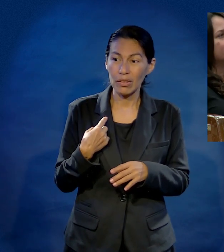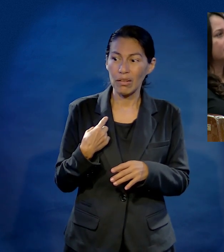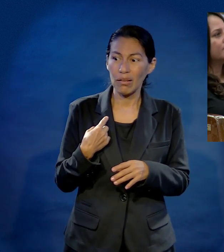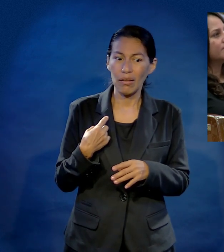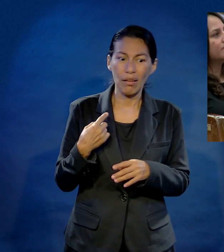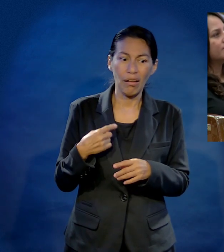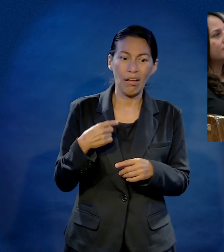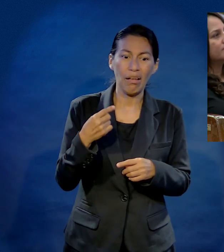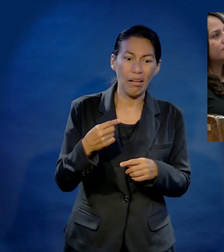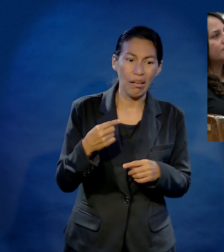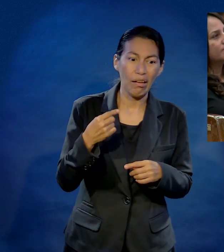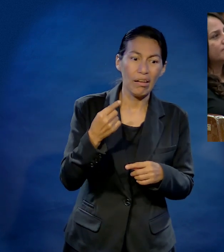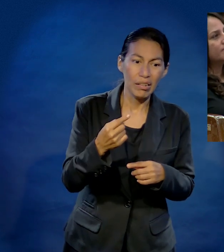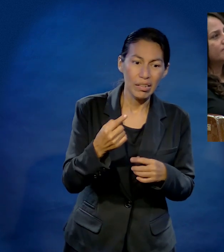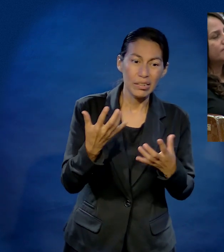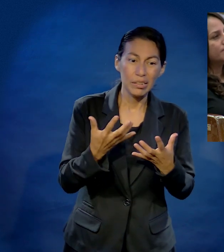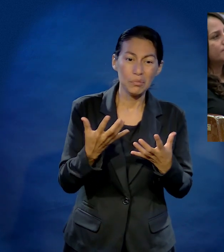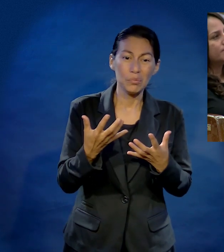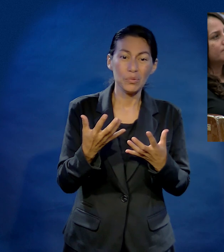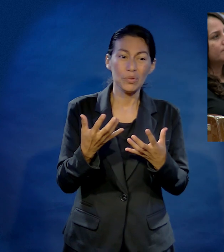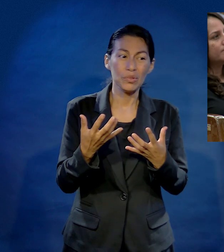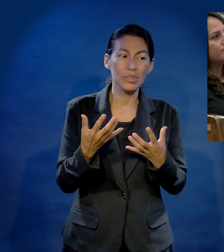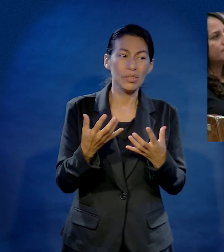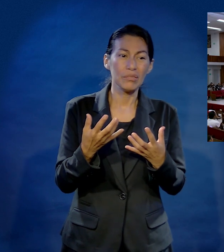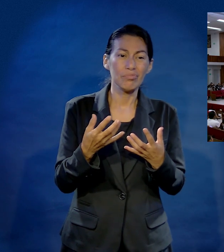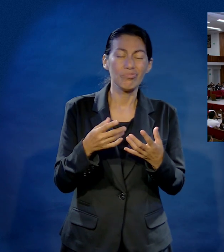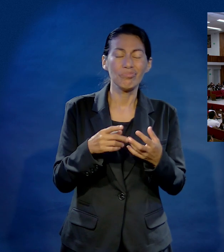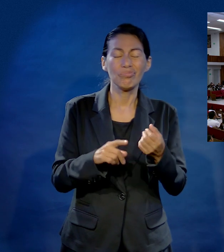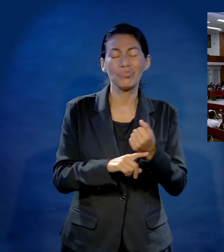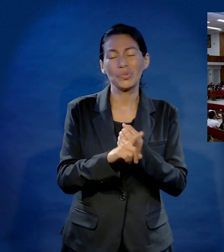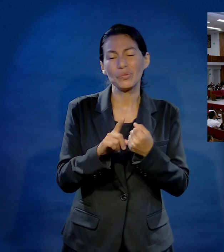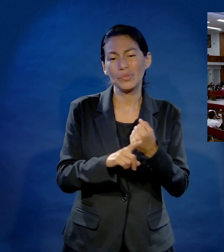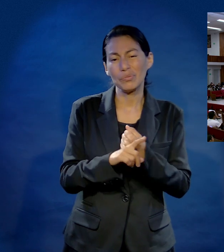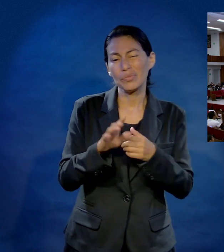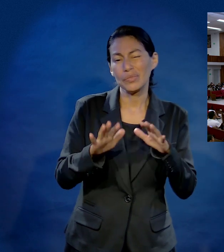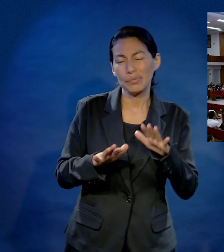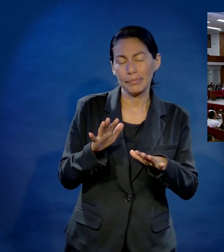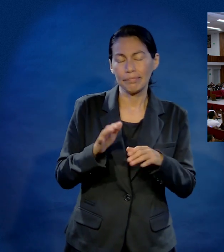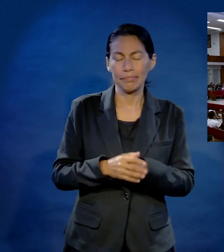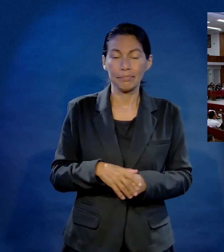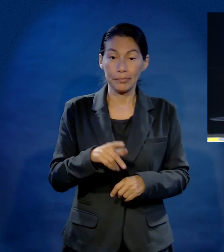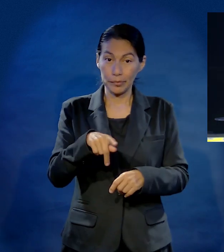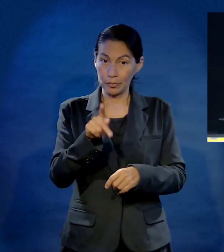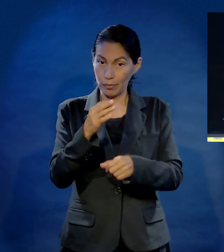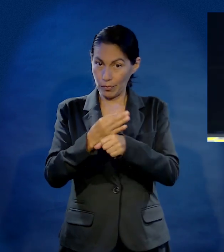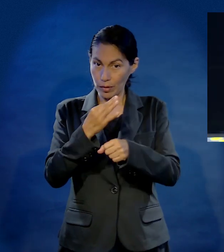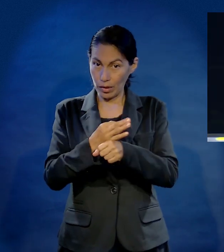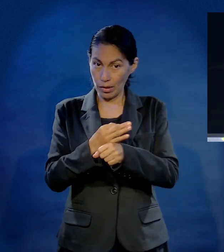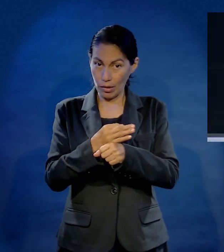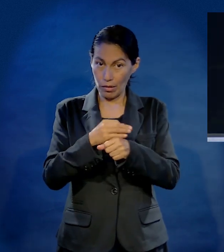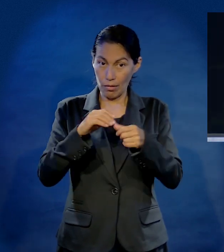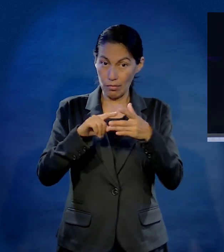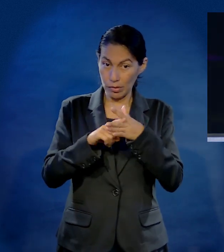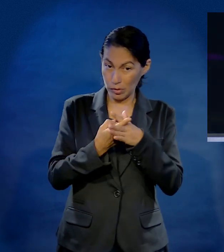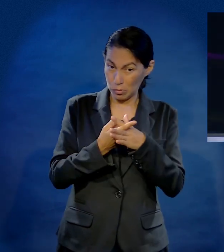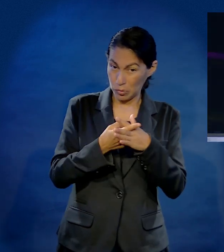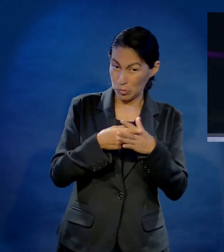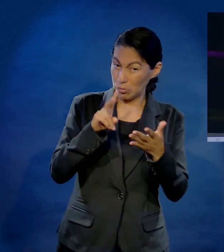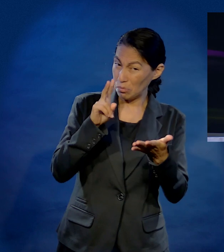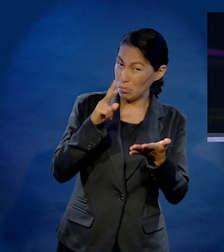nos metemos en serios problemas. Así que esta mañana, corriendo así rapidito, solamente nos va a dar tiempo de ver dos principios